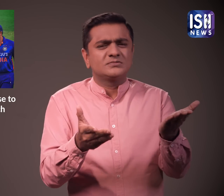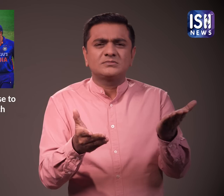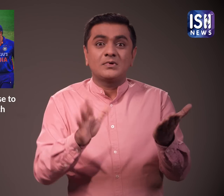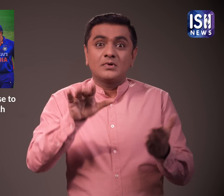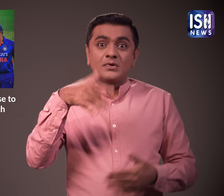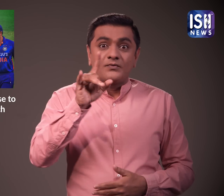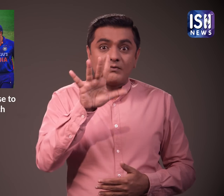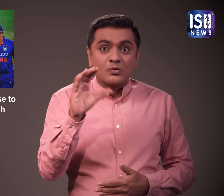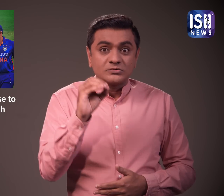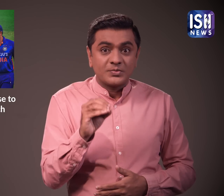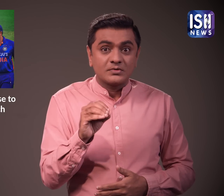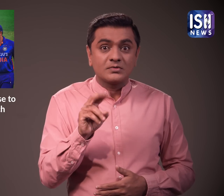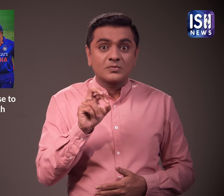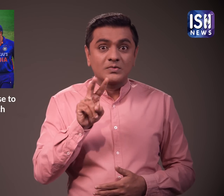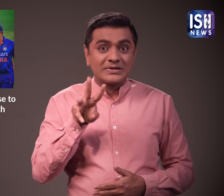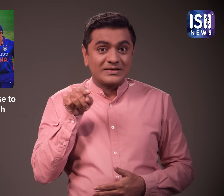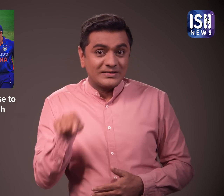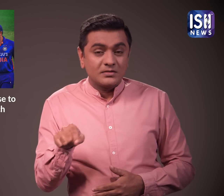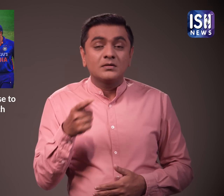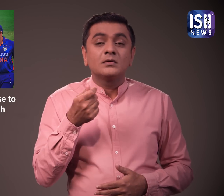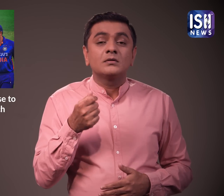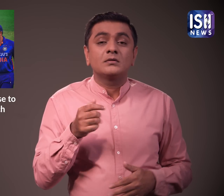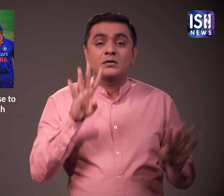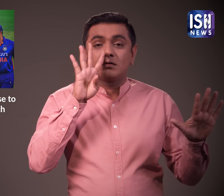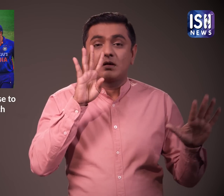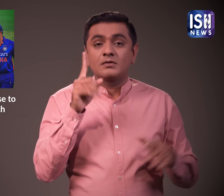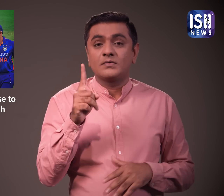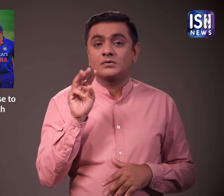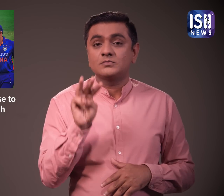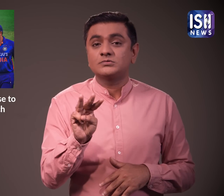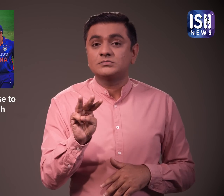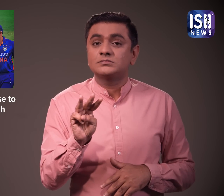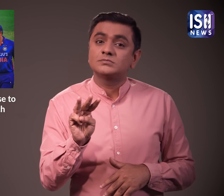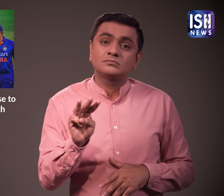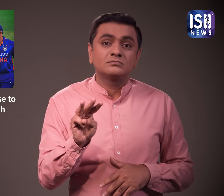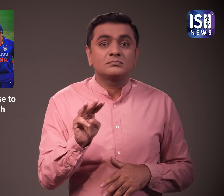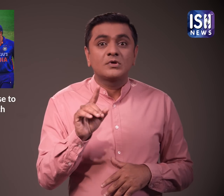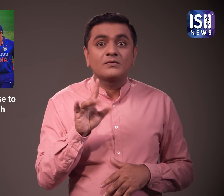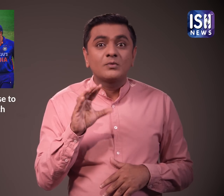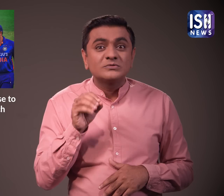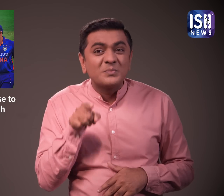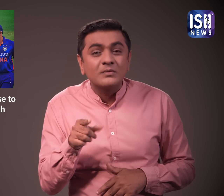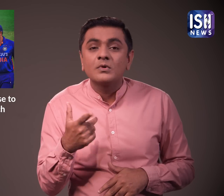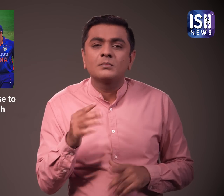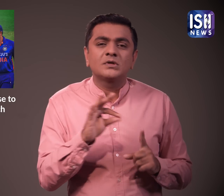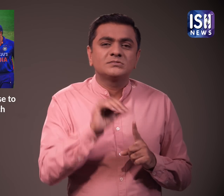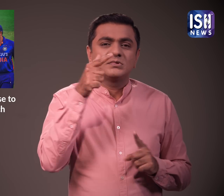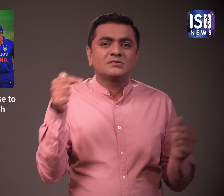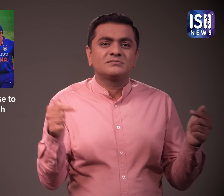हाला कि 15 अक्टोबर के लिए दर सिर्फ भारत-पाकिस्तान मैच के कारण 51,000 तक बढ़